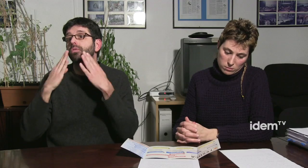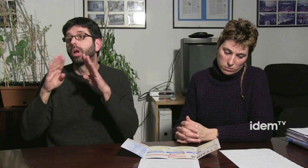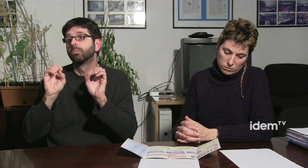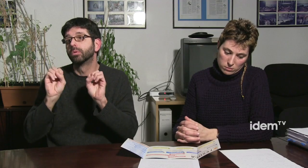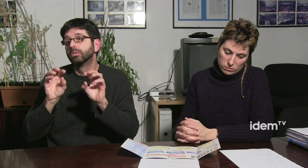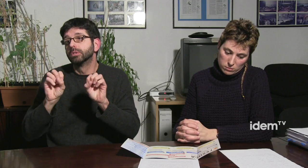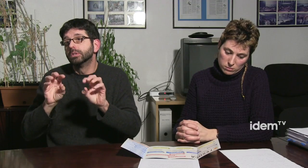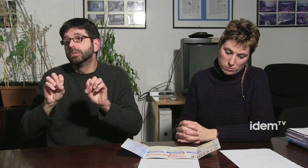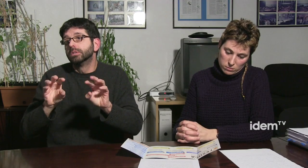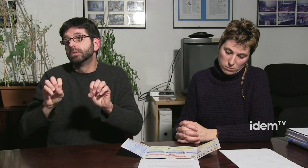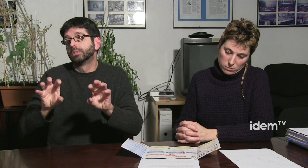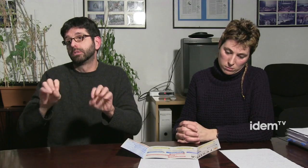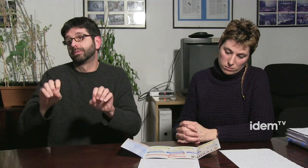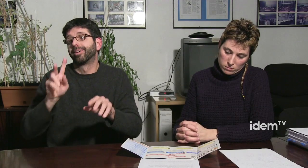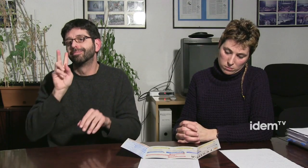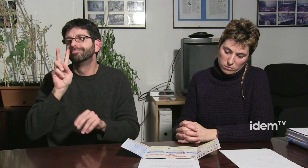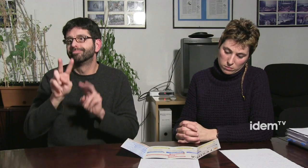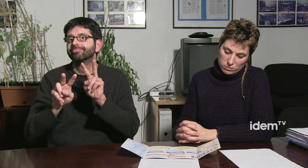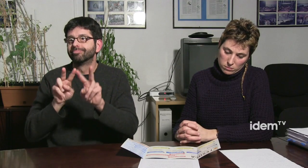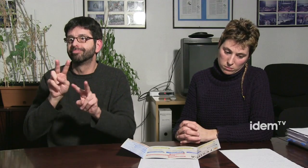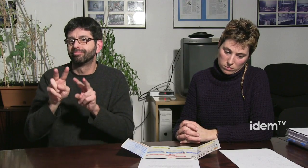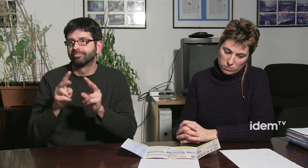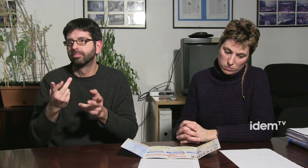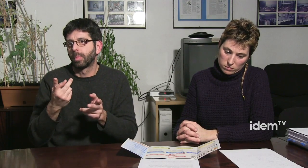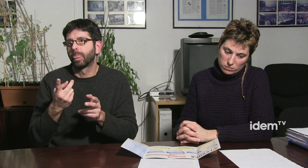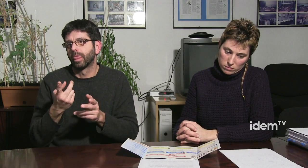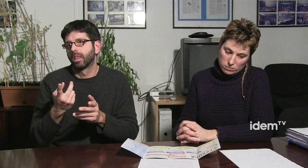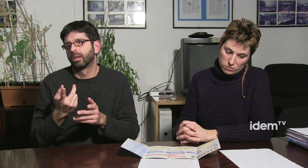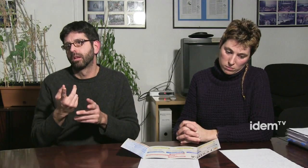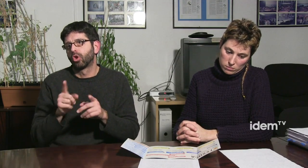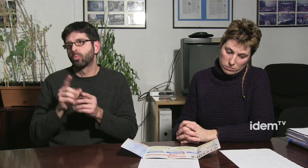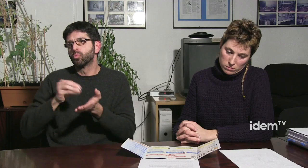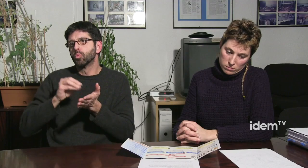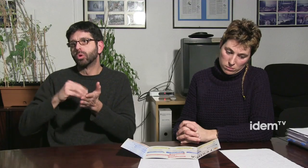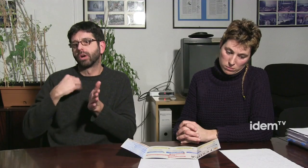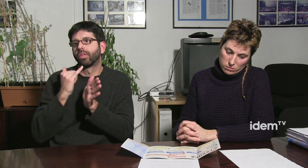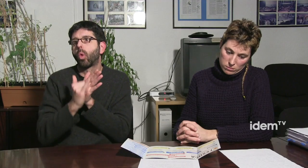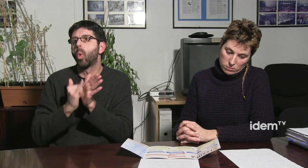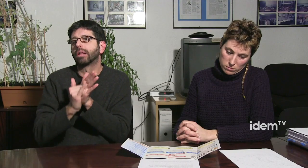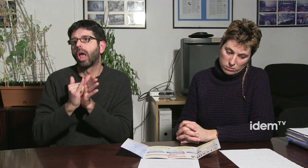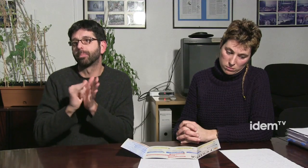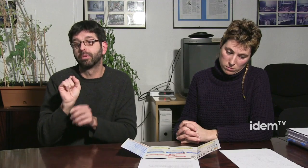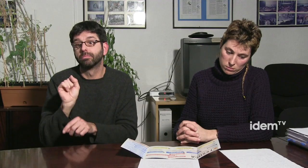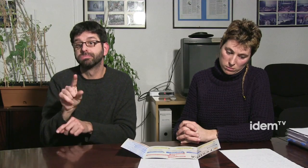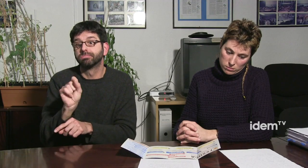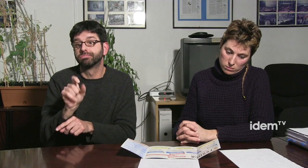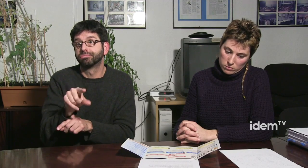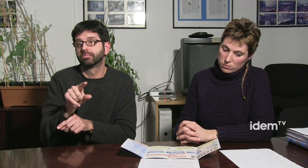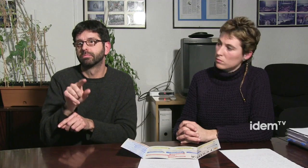per poder i a poc a poc intentem correus i electrònics perquè ens vinguin a filmar perquè filmen en llengua de signes ho fem a